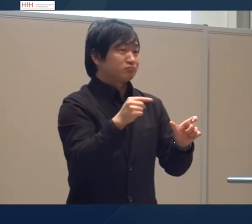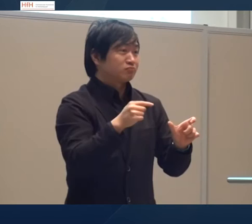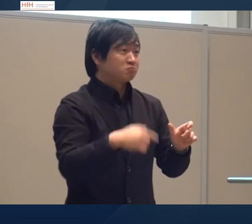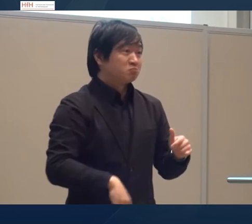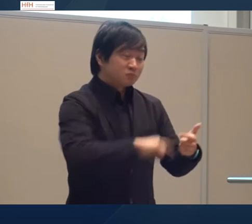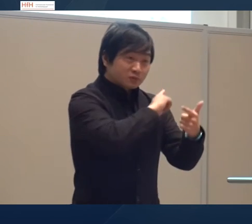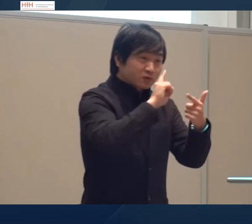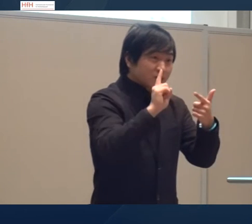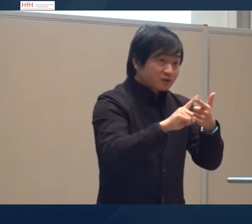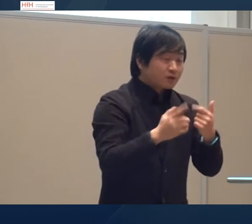zweitens